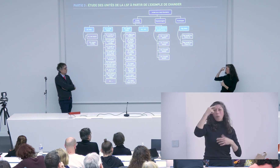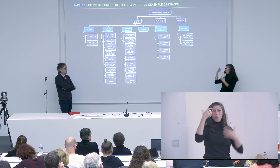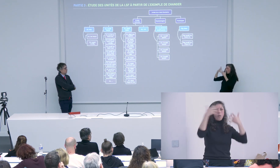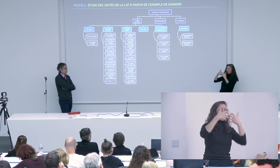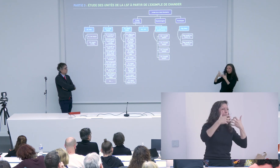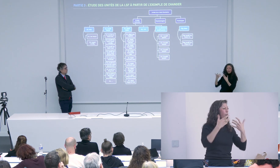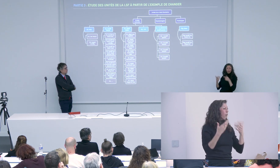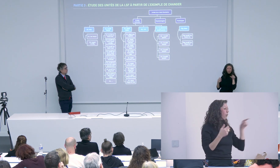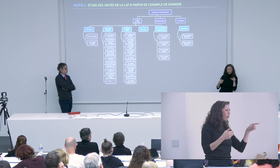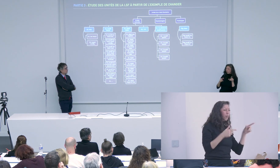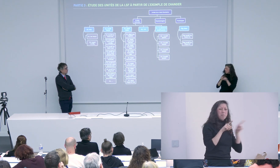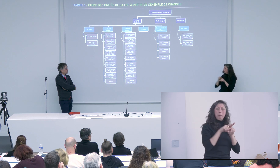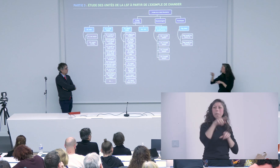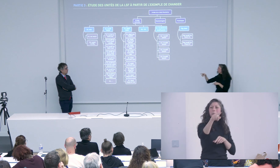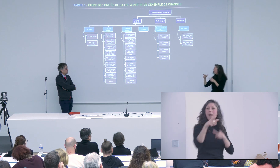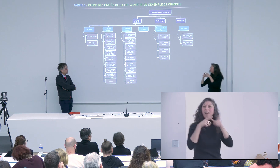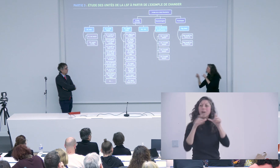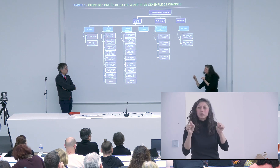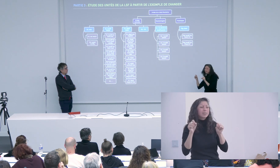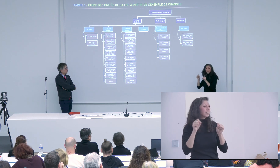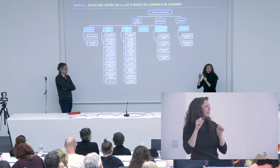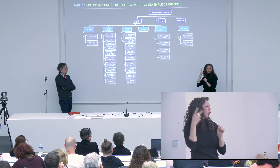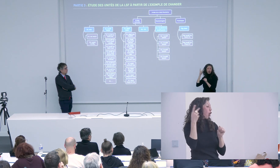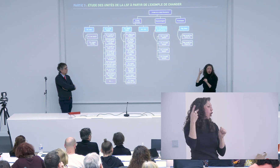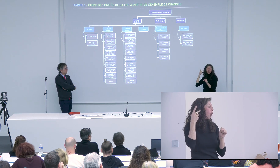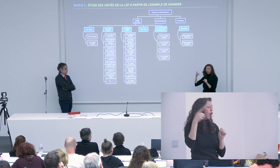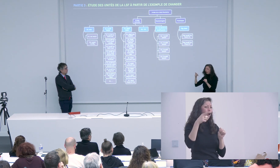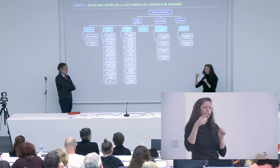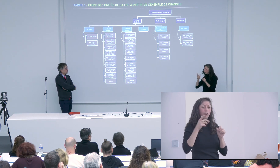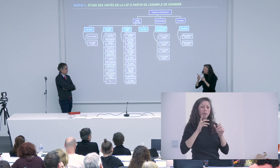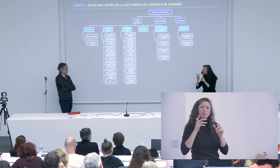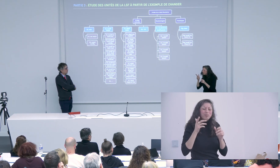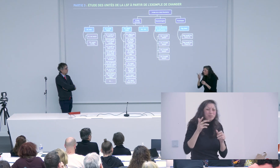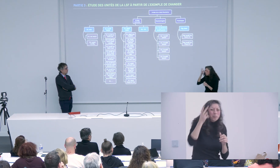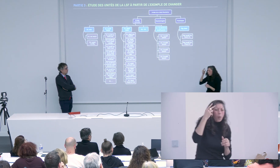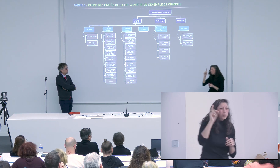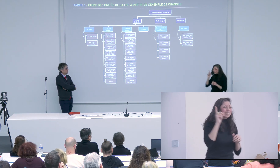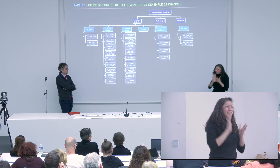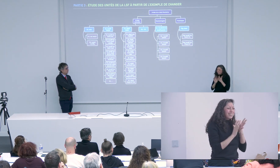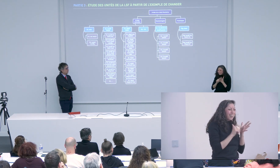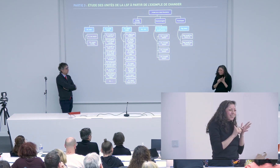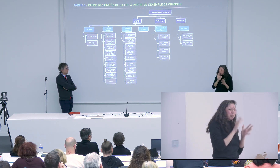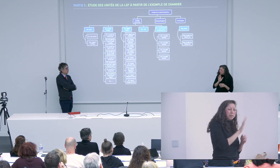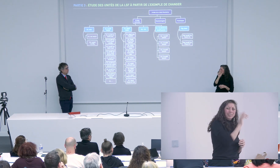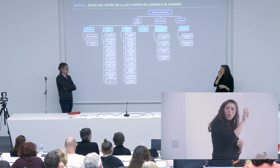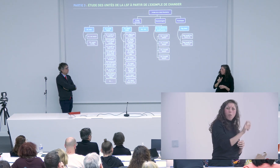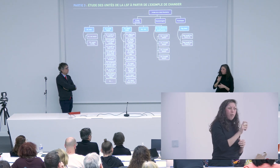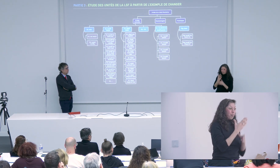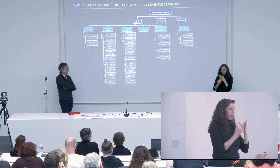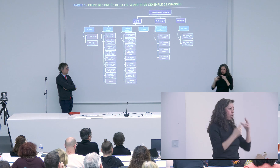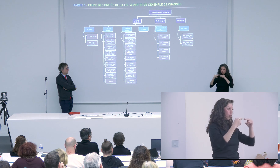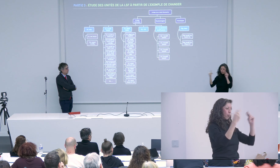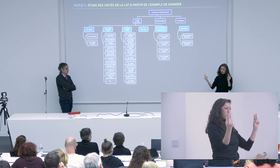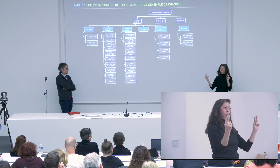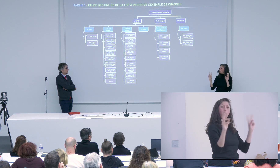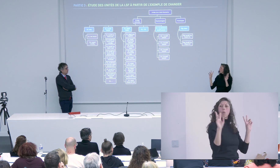faut brancher différentes choses parce qu'on va parler de classificateurs de proformes d'un côté et puis d'autres notions d'un